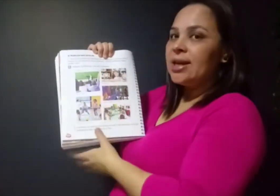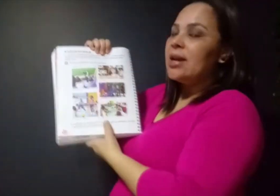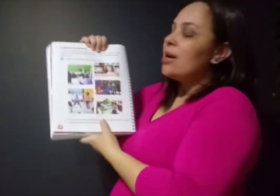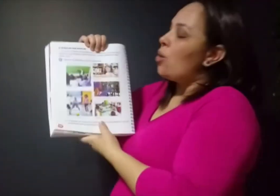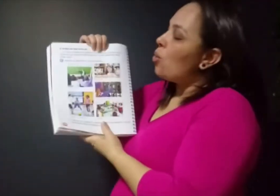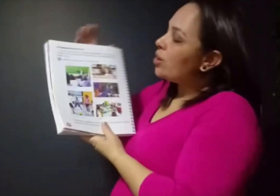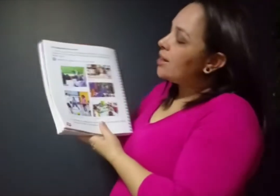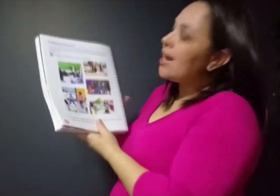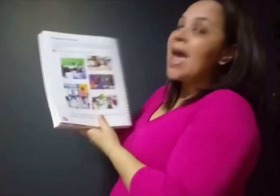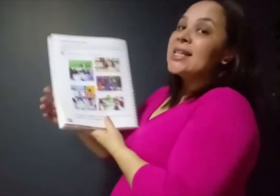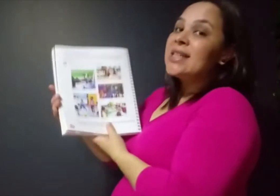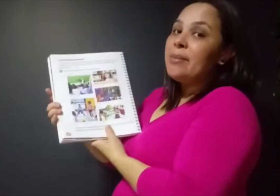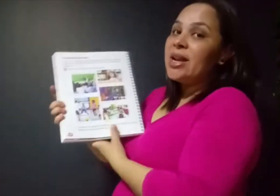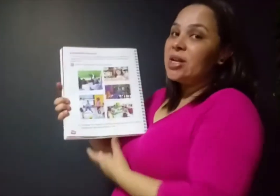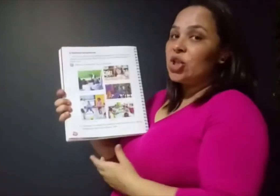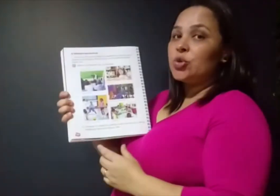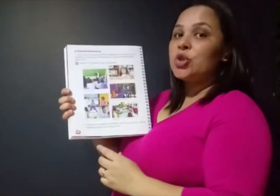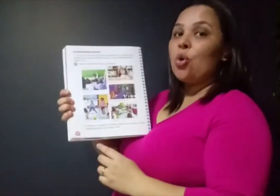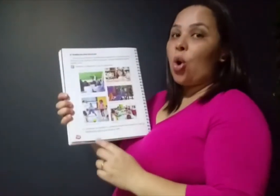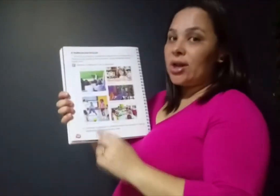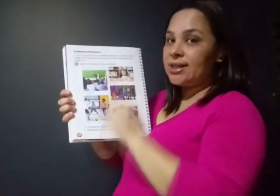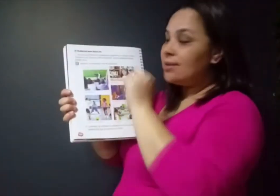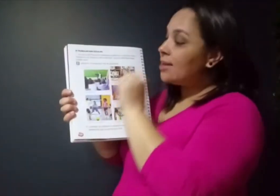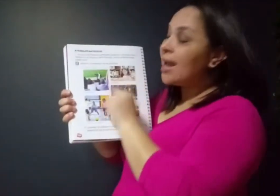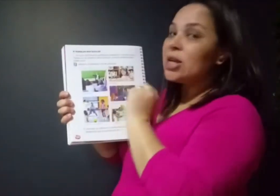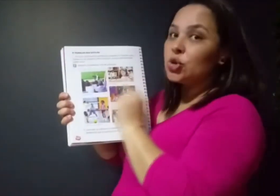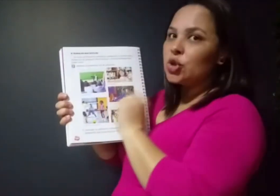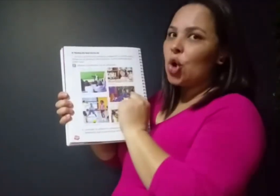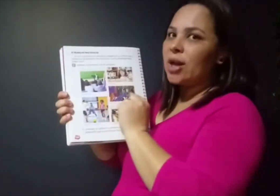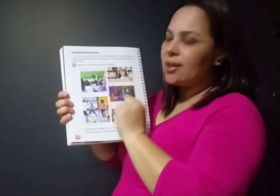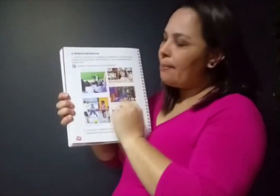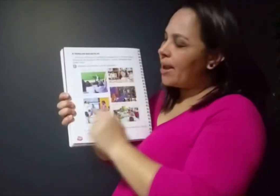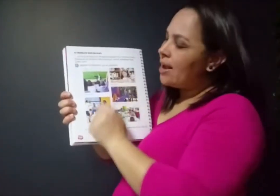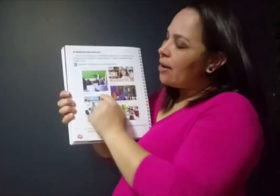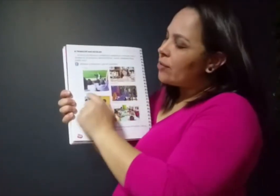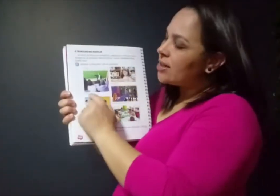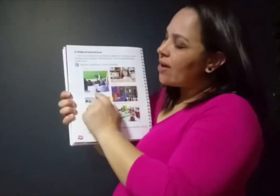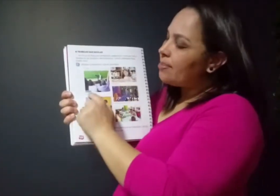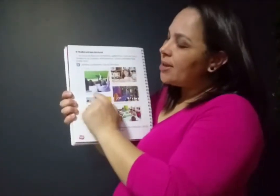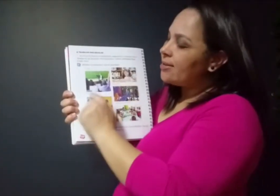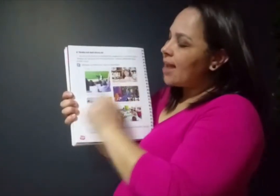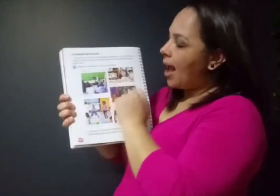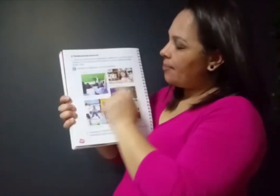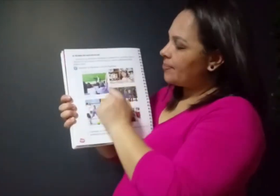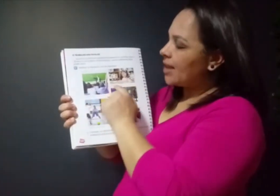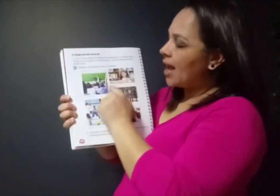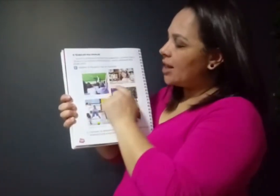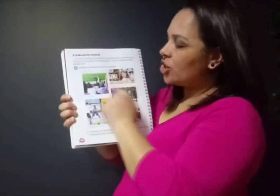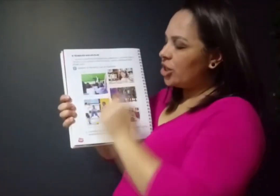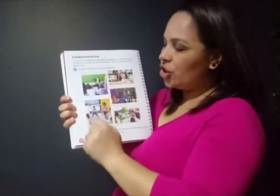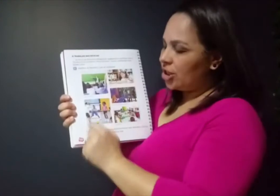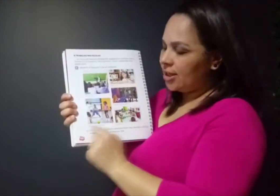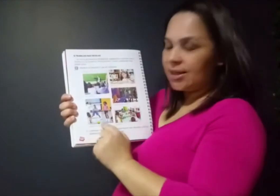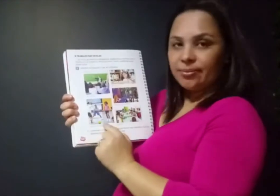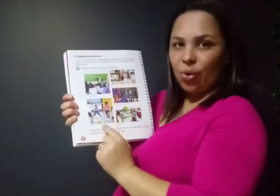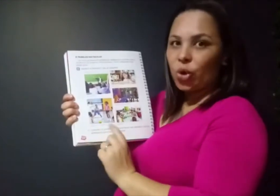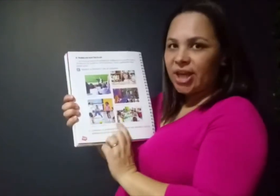o que é semelhante à sua escola, se tem na sua escola também, você vai pintar a legendinha aqui, ok?